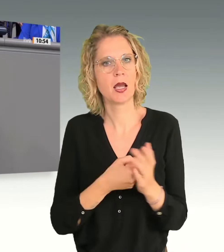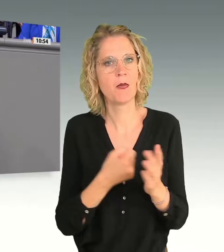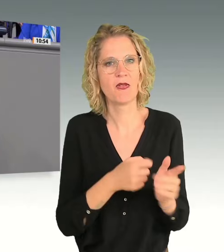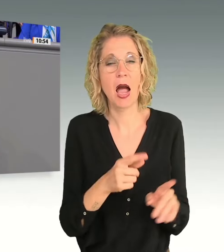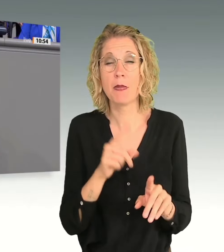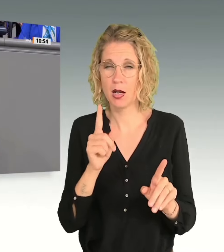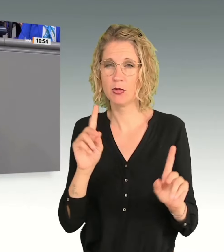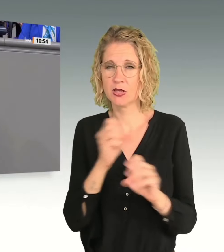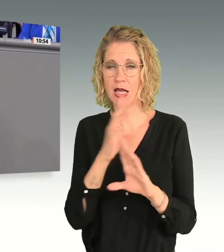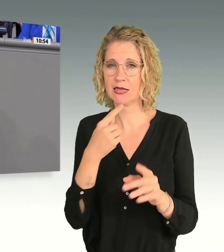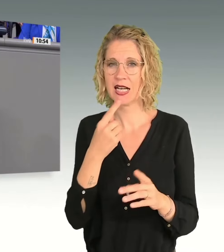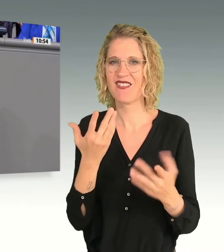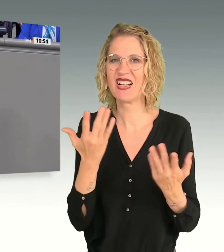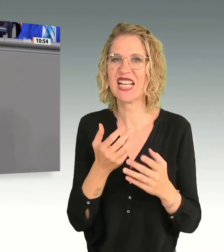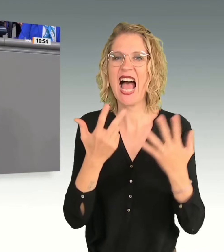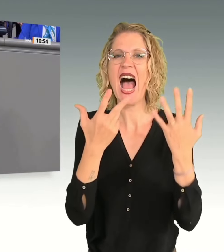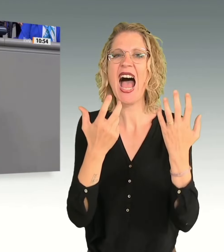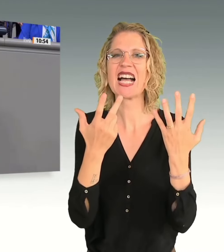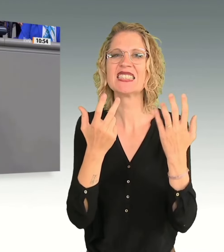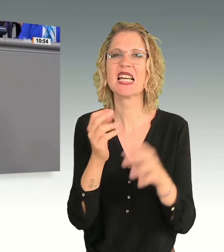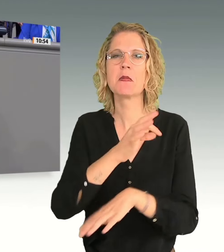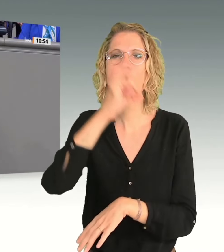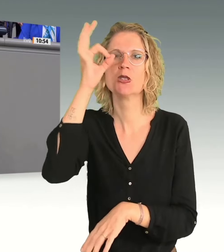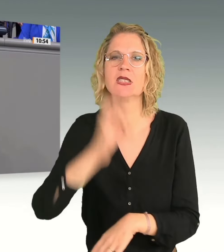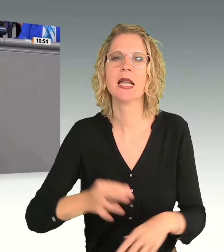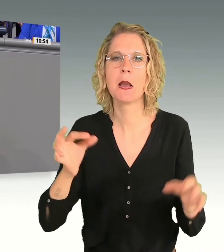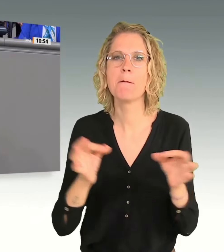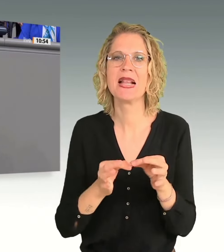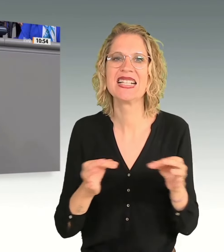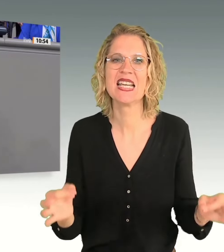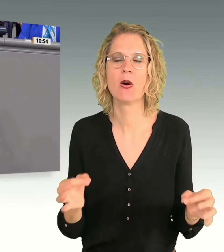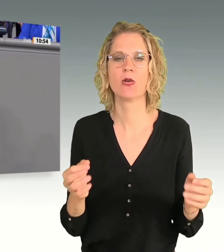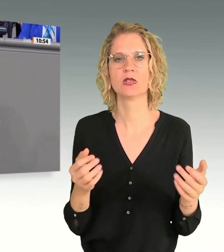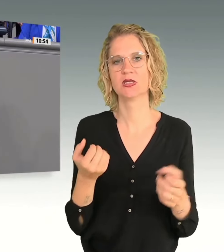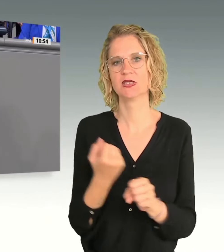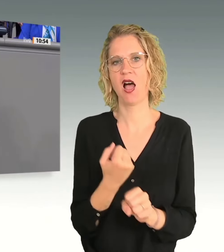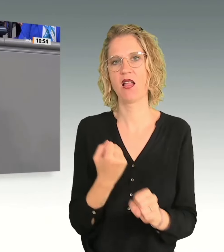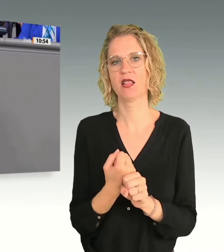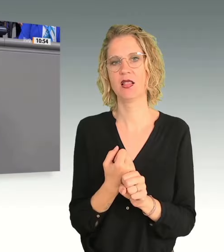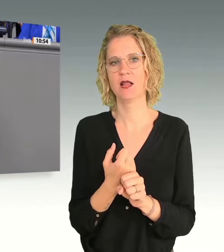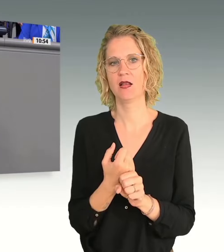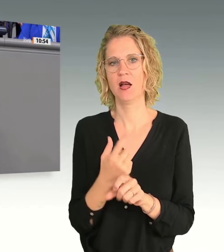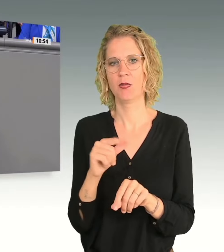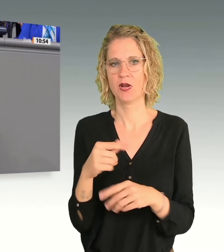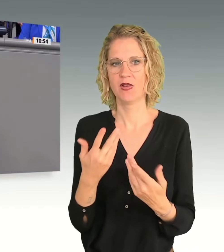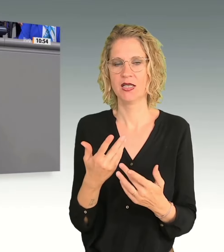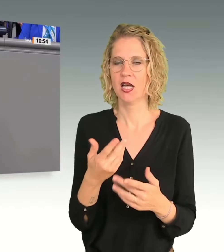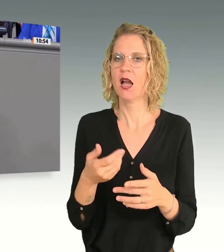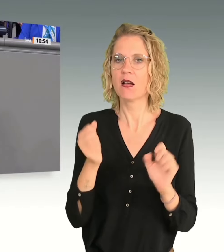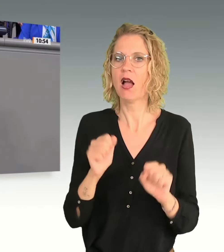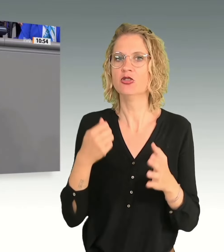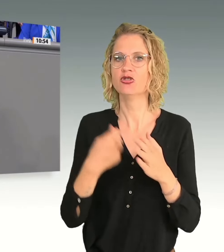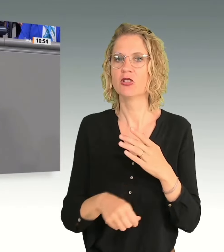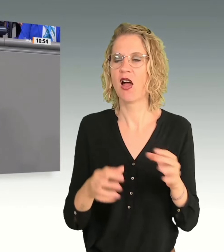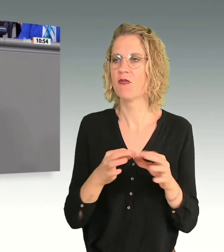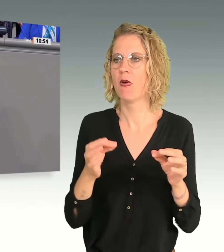Beziehungstaten. Beziehungstaten zeichnen sich dadurch aus, dass wir mit Erhöhung des Strafmaßes die